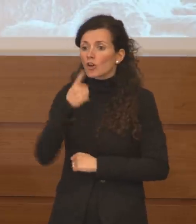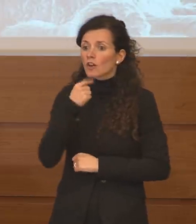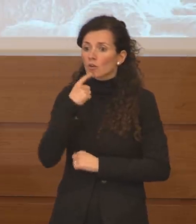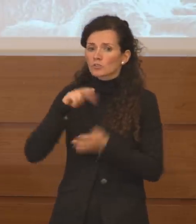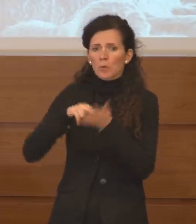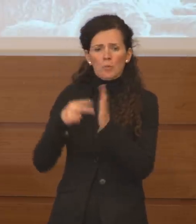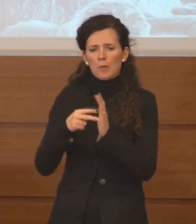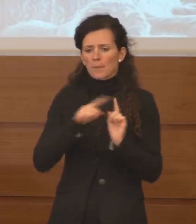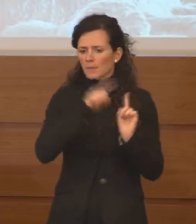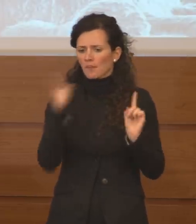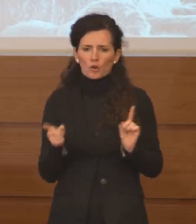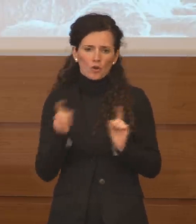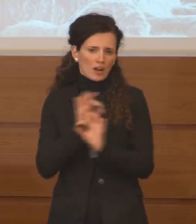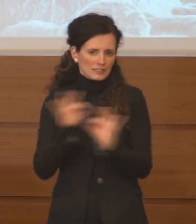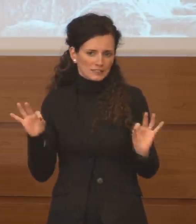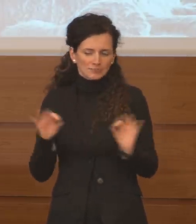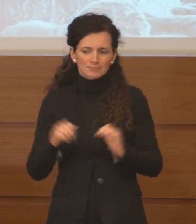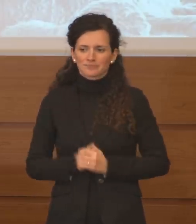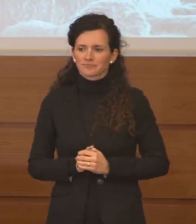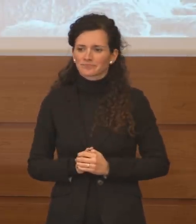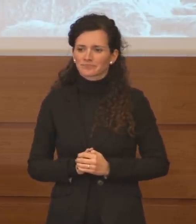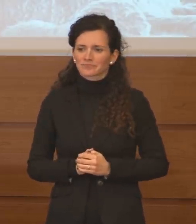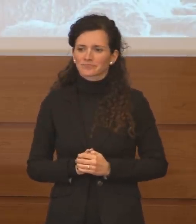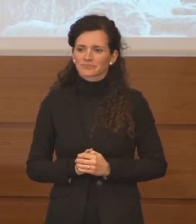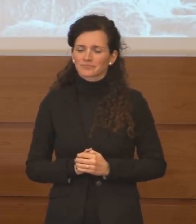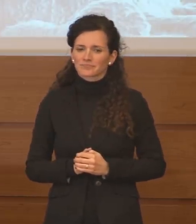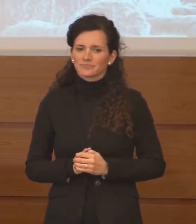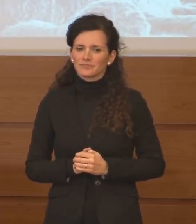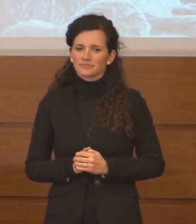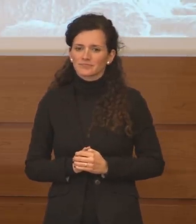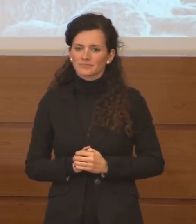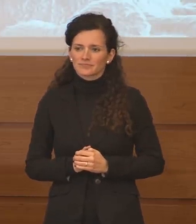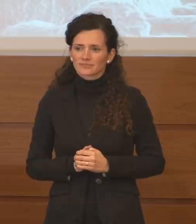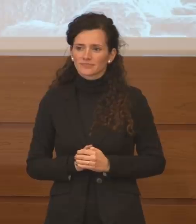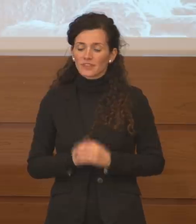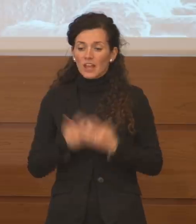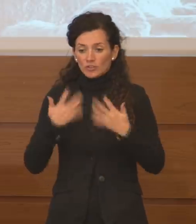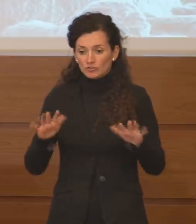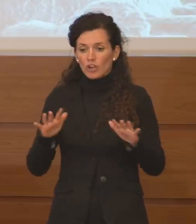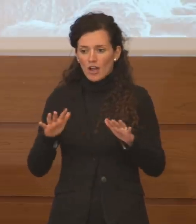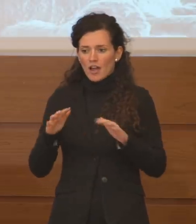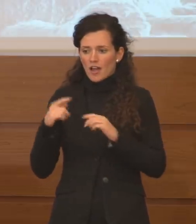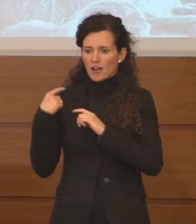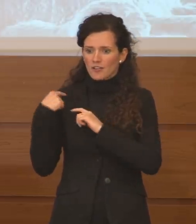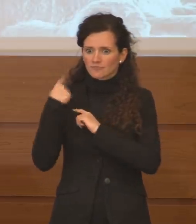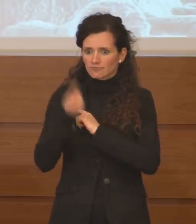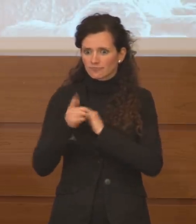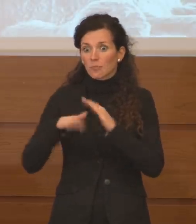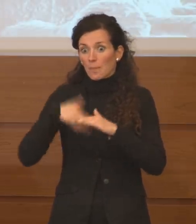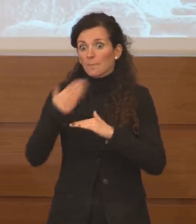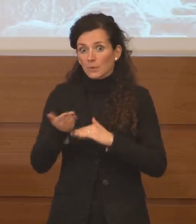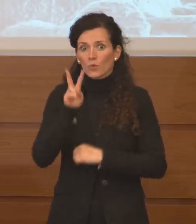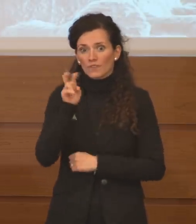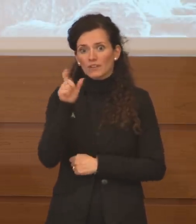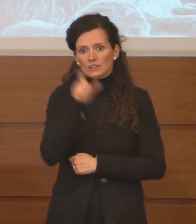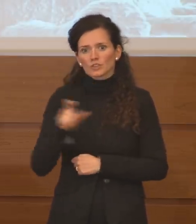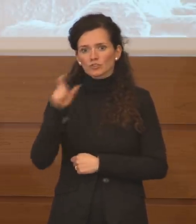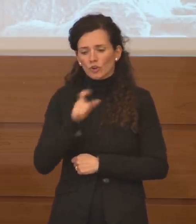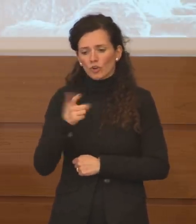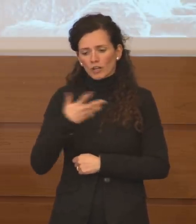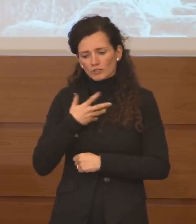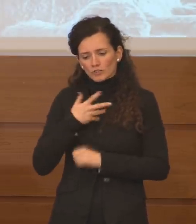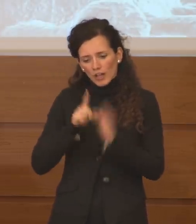rossa. Voglio anche ricordare che già da più di 20 giorni noi abbiamo il dato